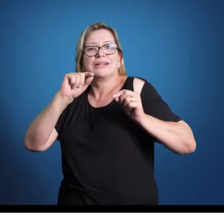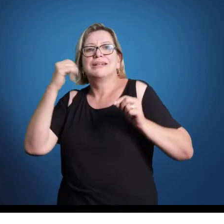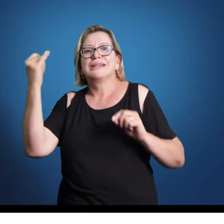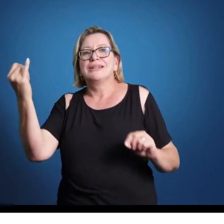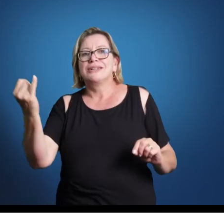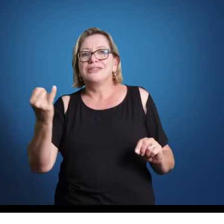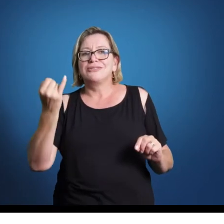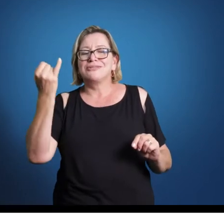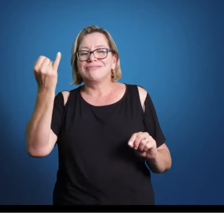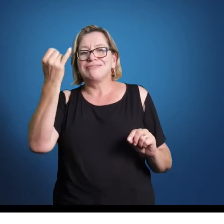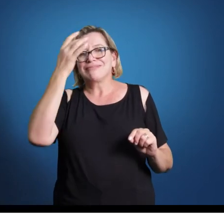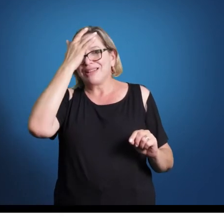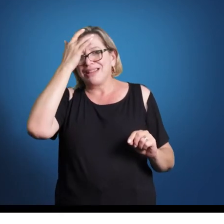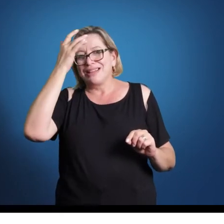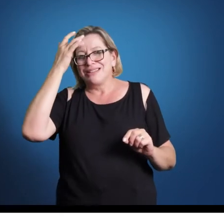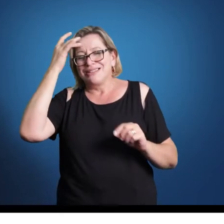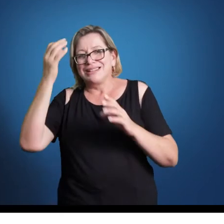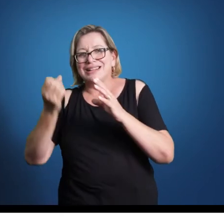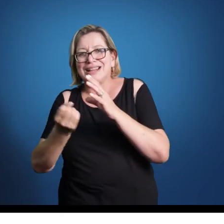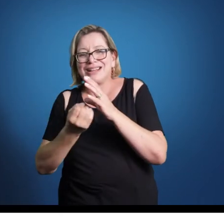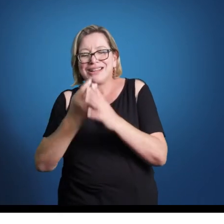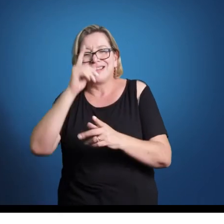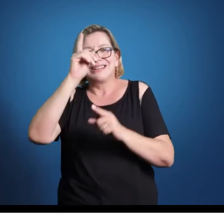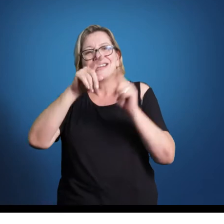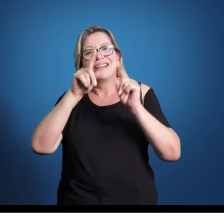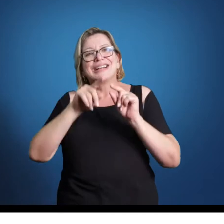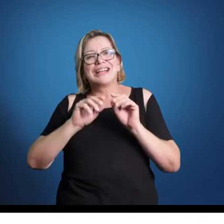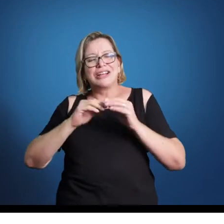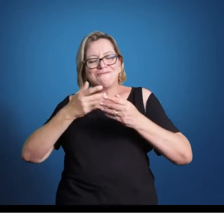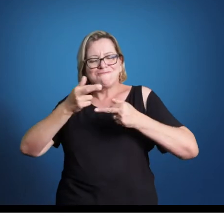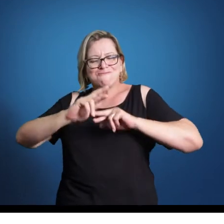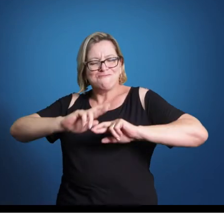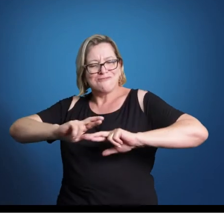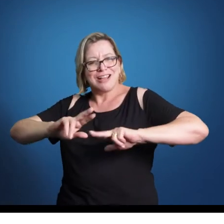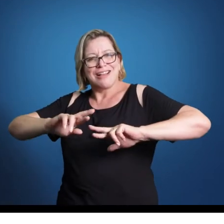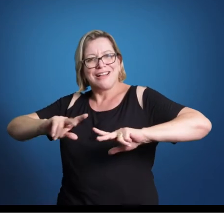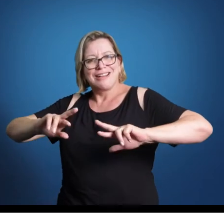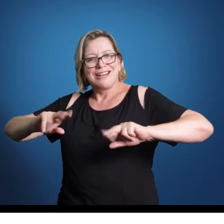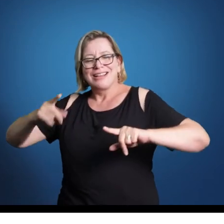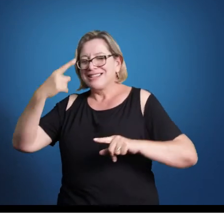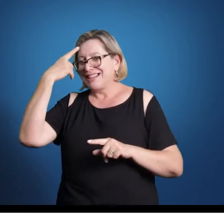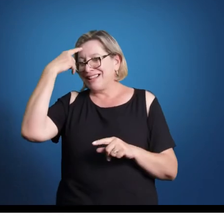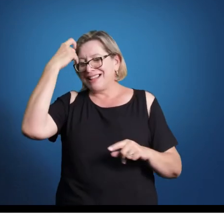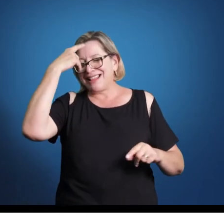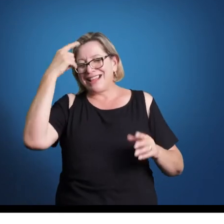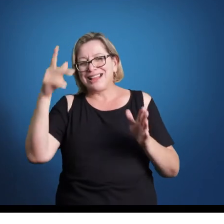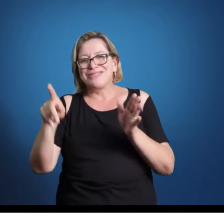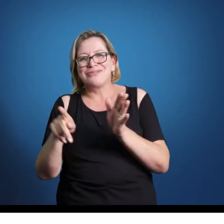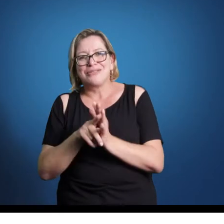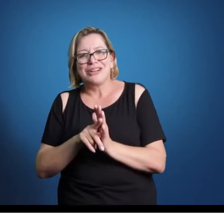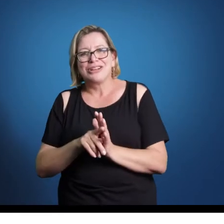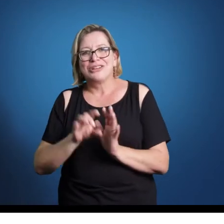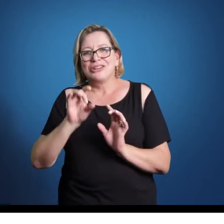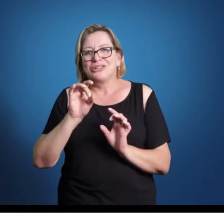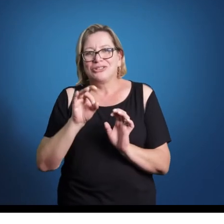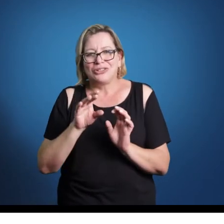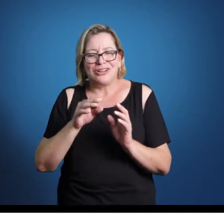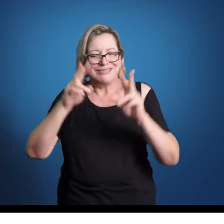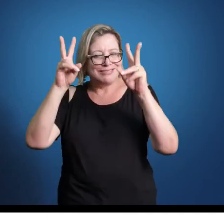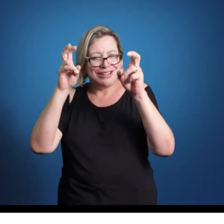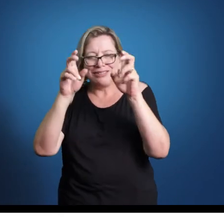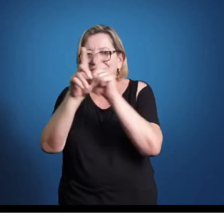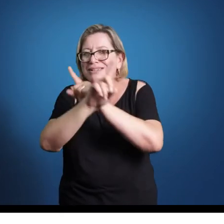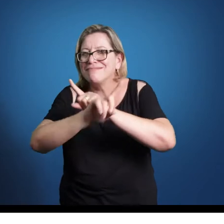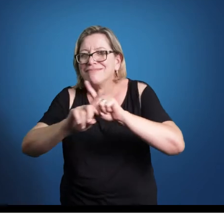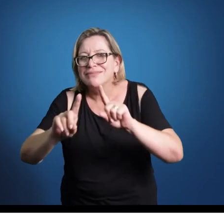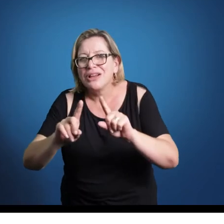é dar desdobramentos múltiplos às ideias musicais que ele está colocando. não basta botar um bom tema, não basta produzir uma boa melodia,